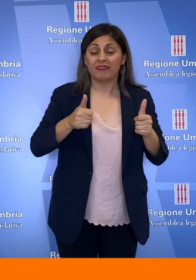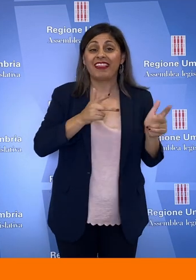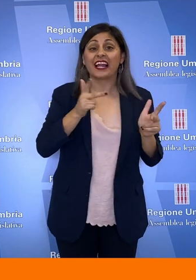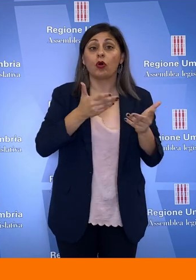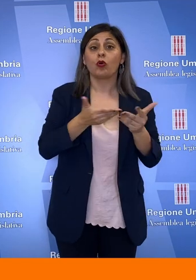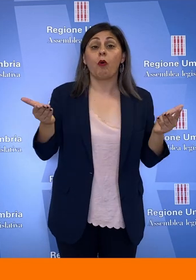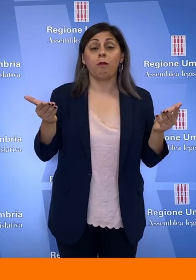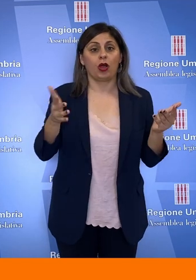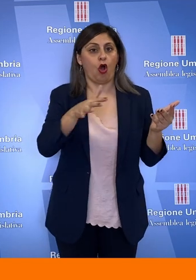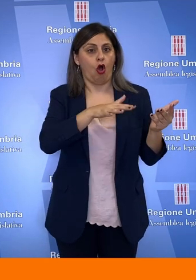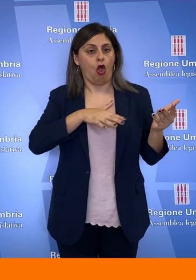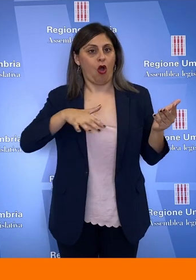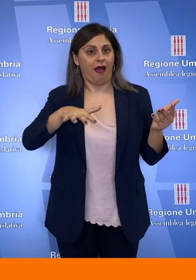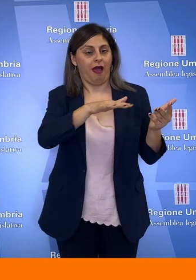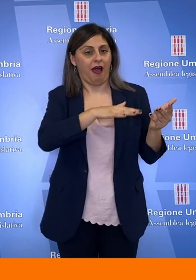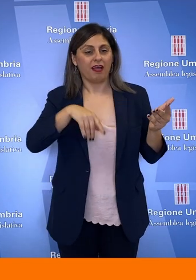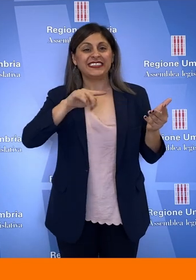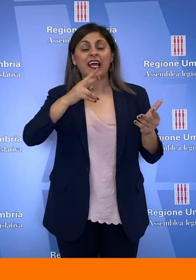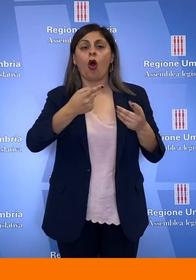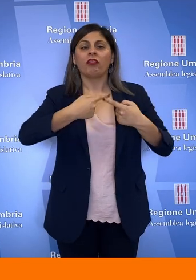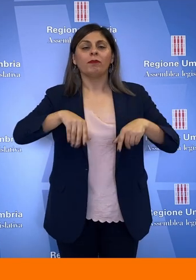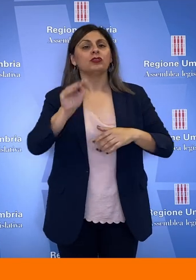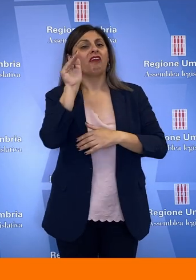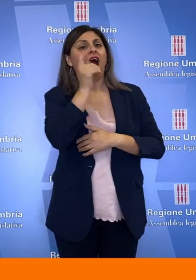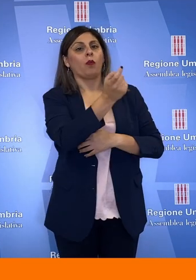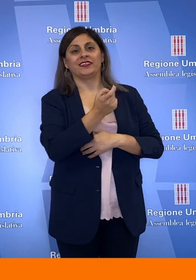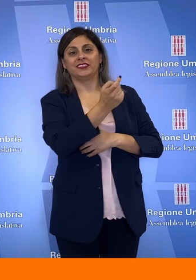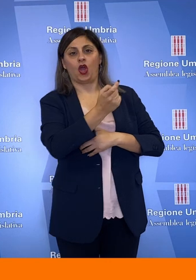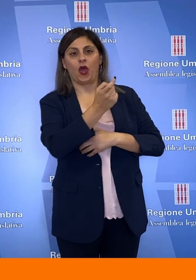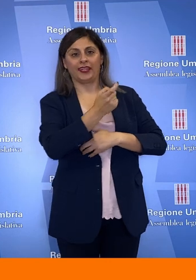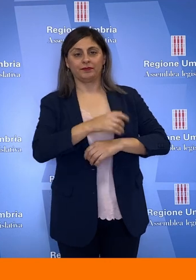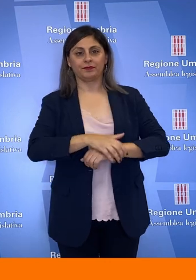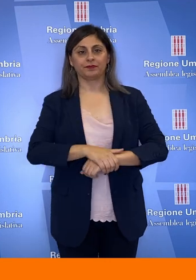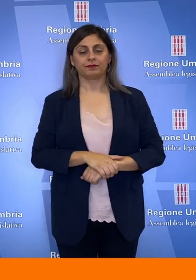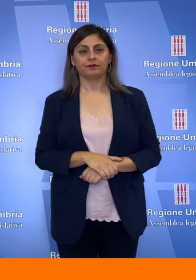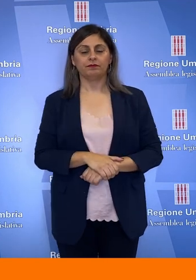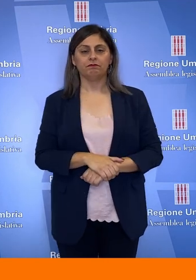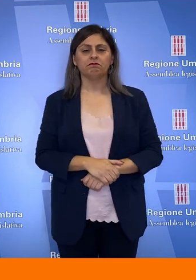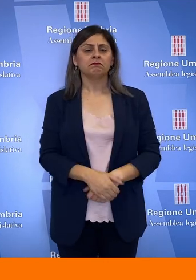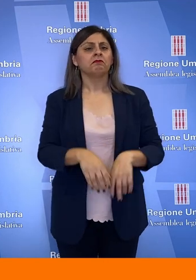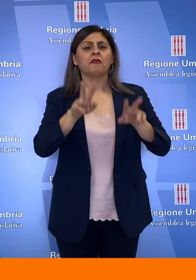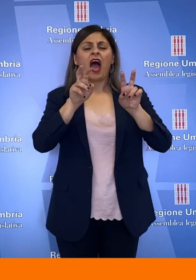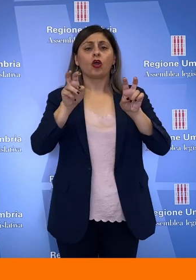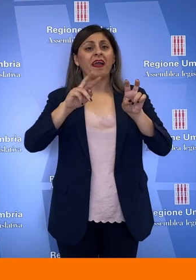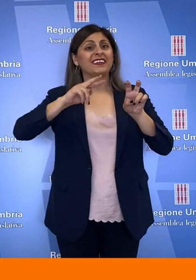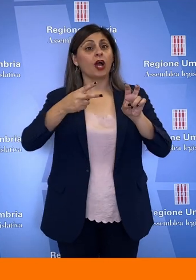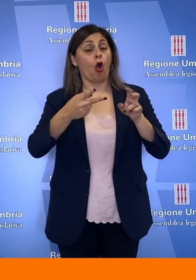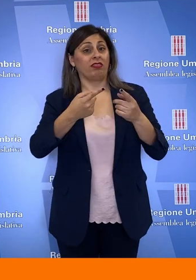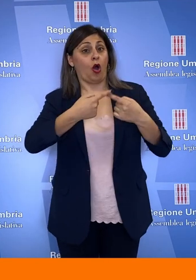audizioni in seconda commissione. Tra gli argomenti trattati in seconda commissione presieduta da